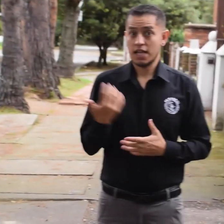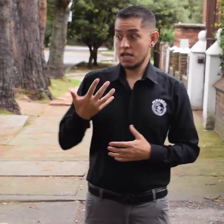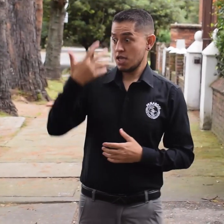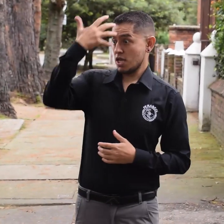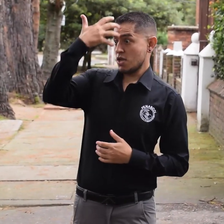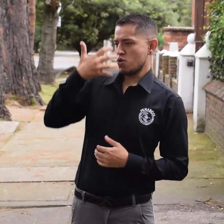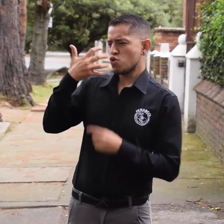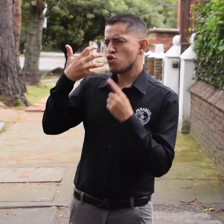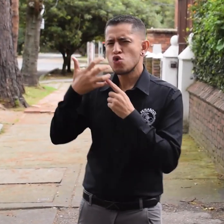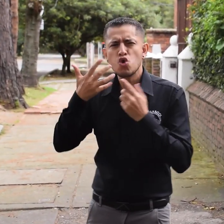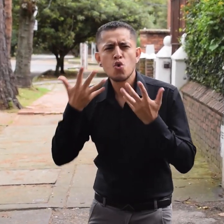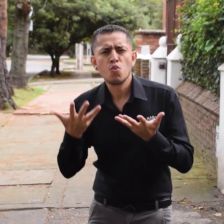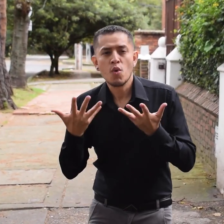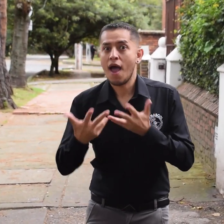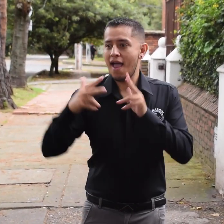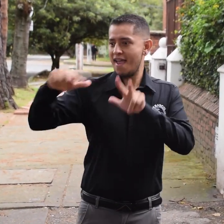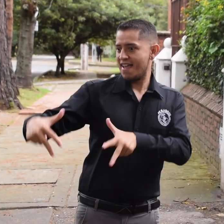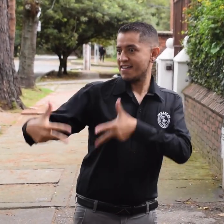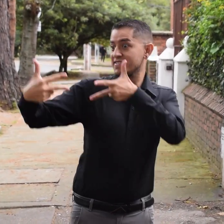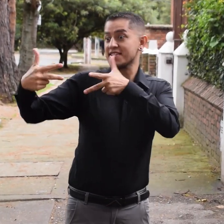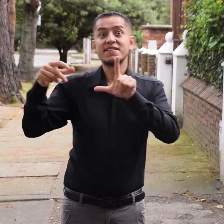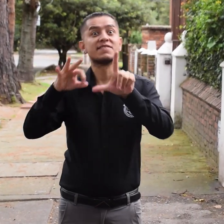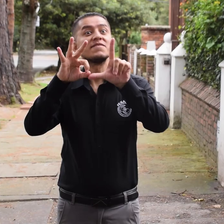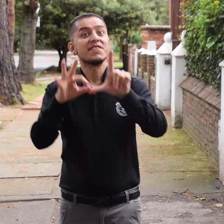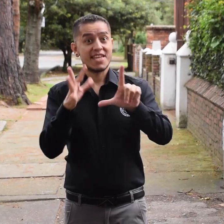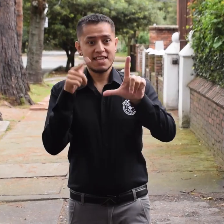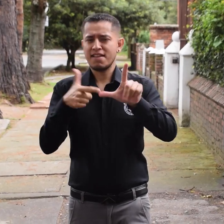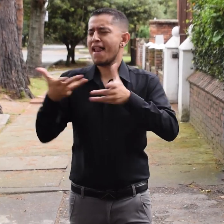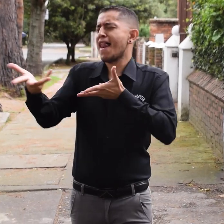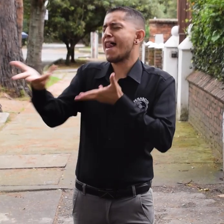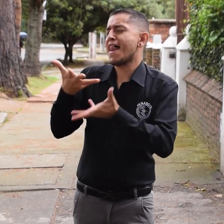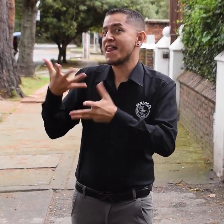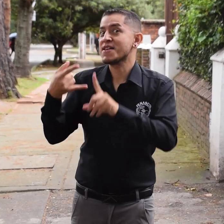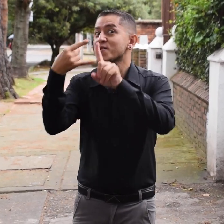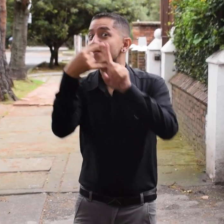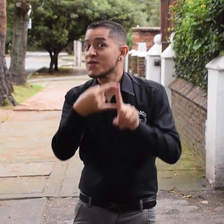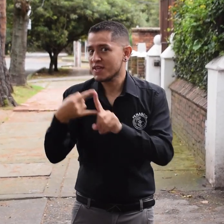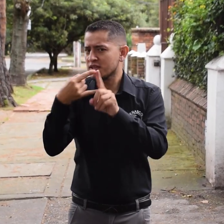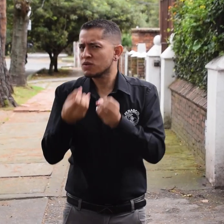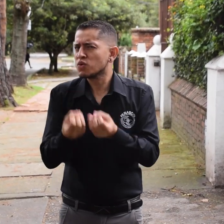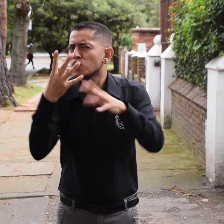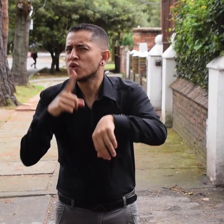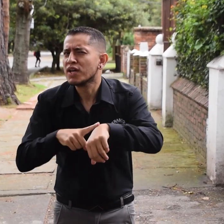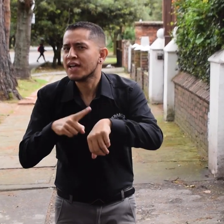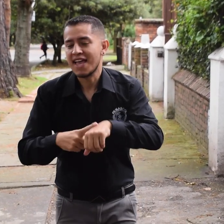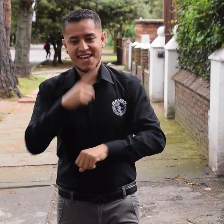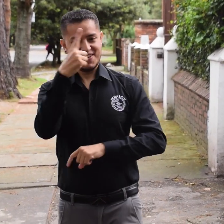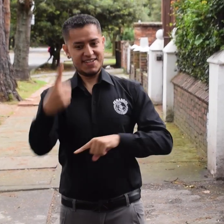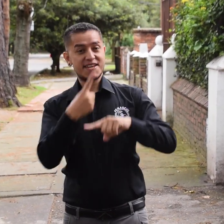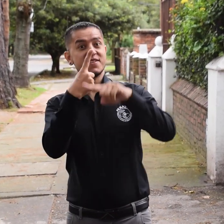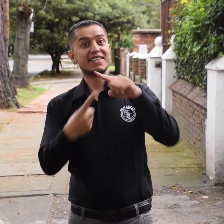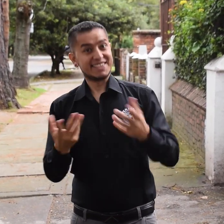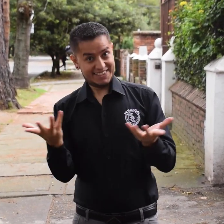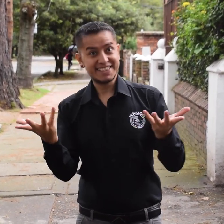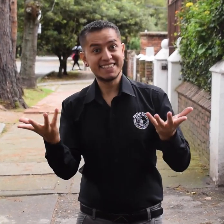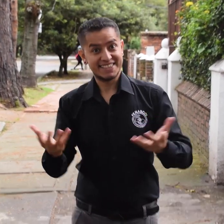La evaluación es virtual. Se hace por Zoom y dura aproximadamente una hora y media.